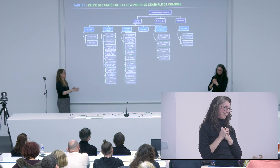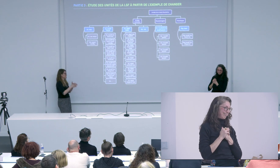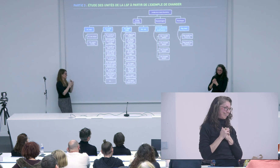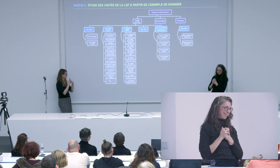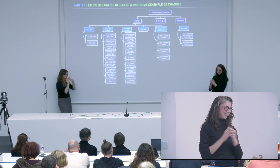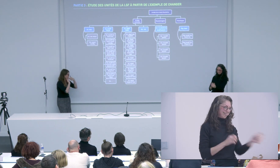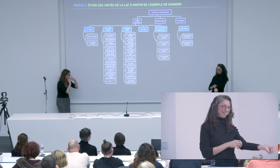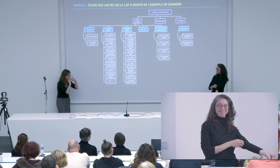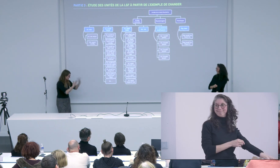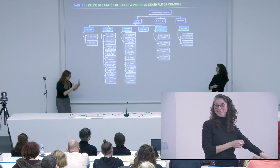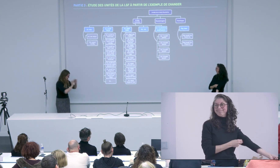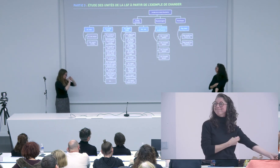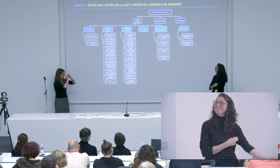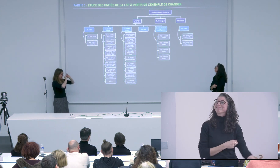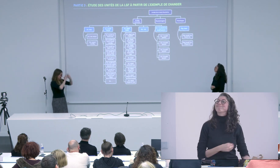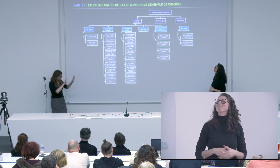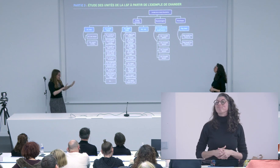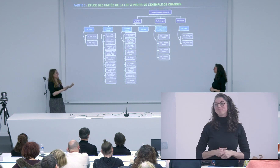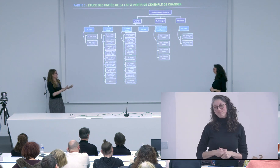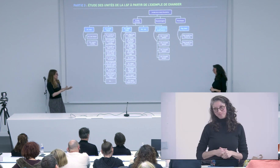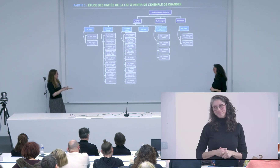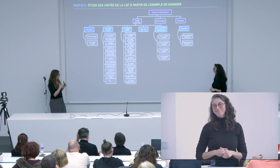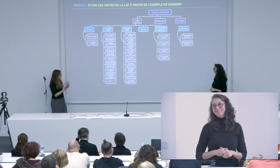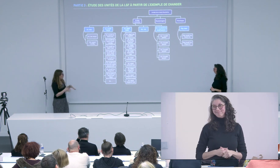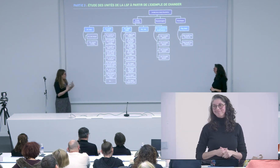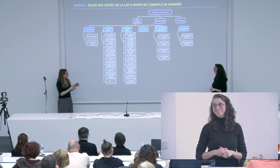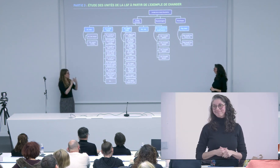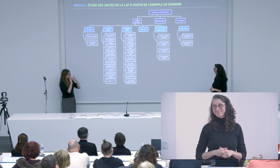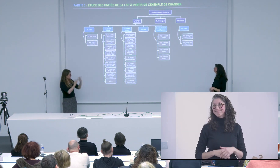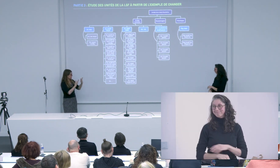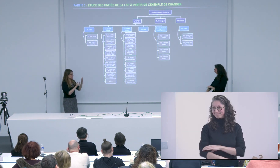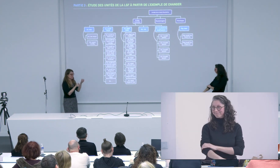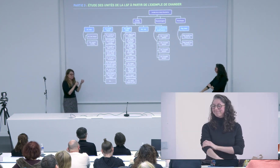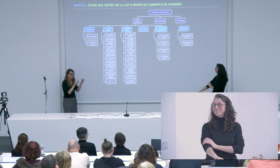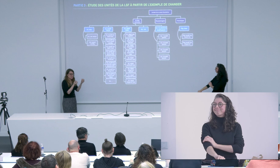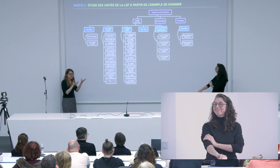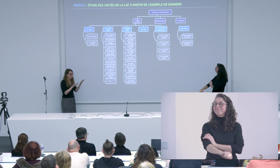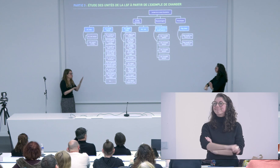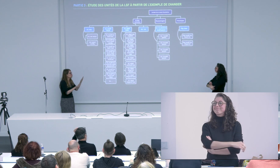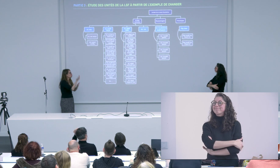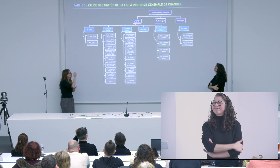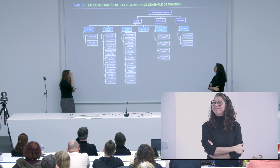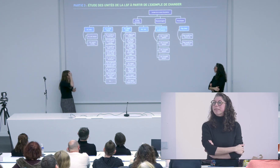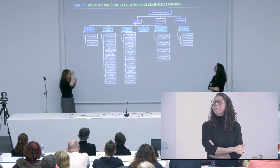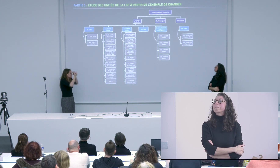très clair très clair merci pour tes réponses quel travail